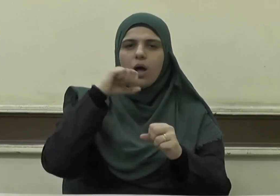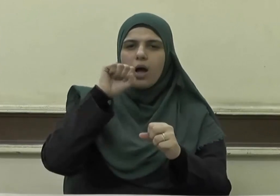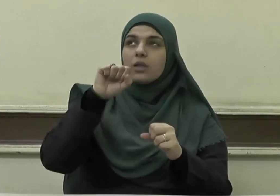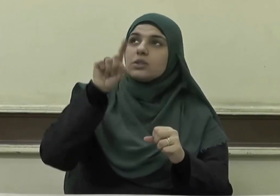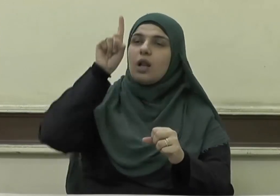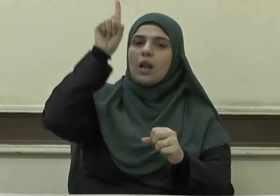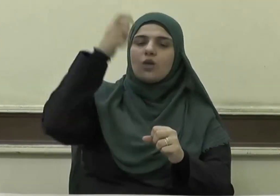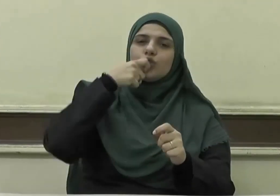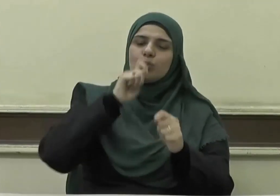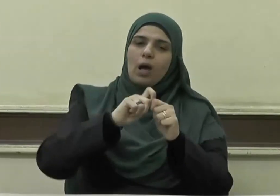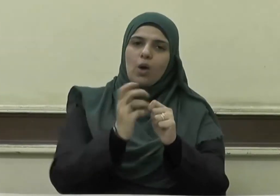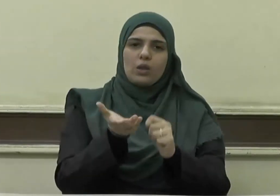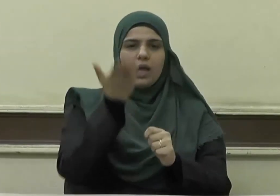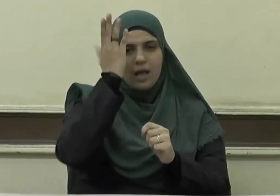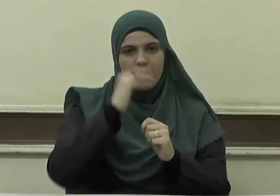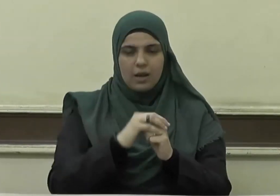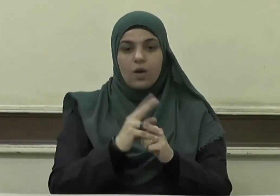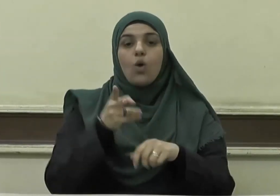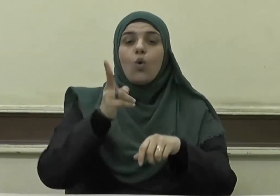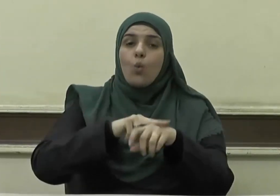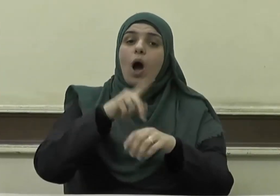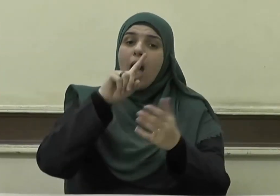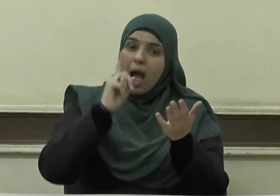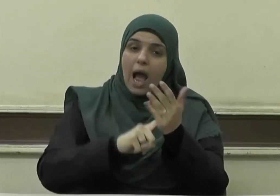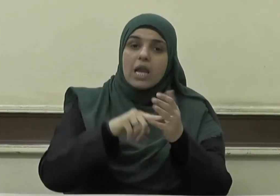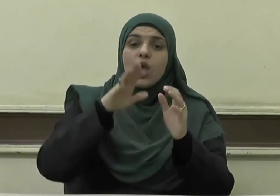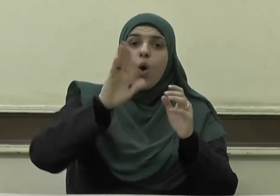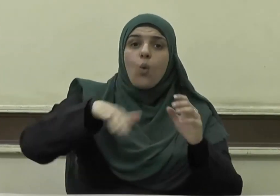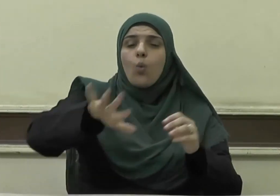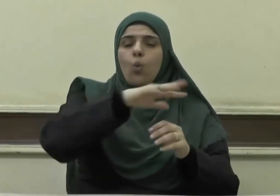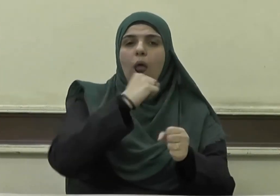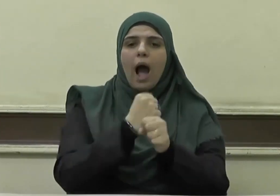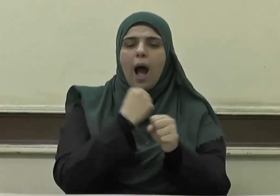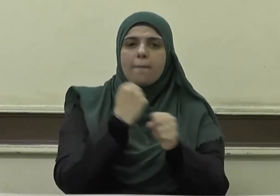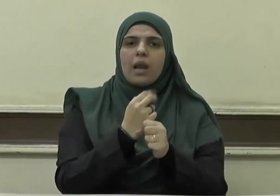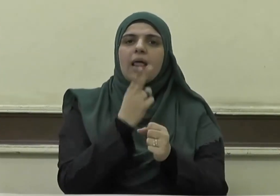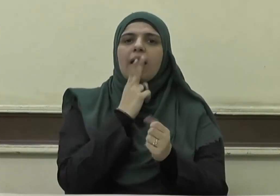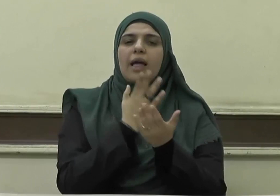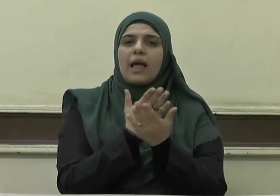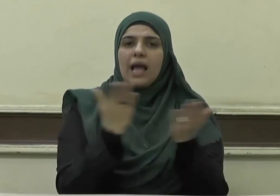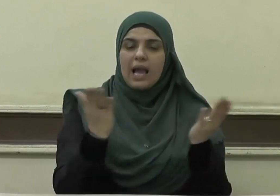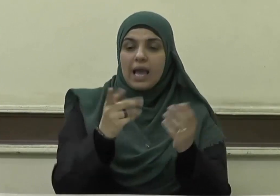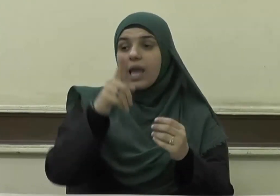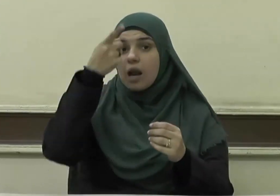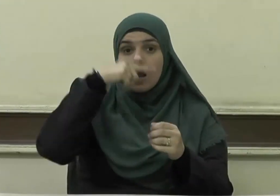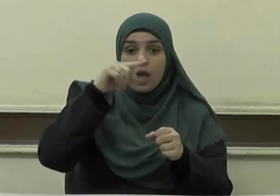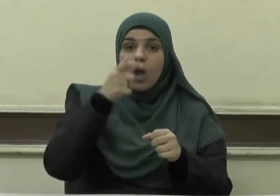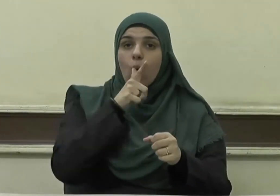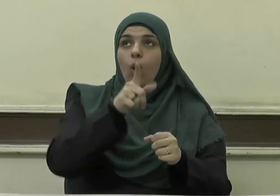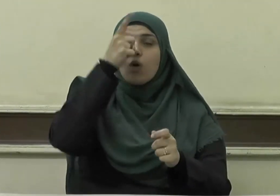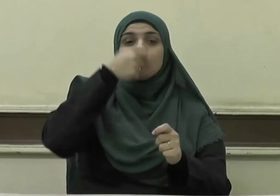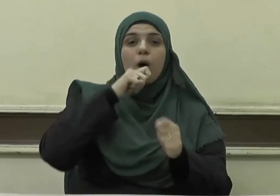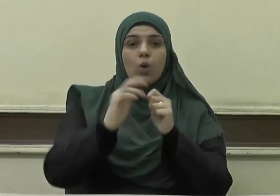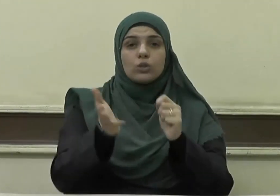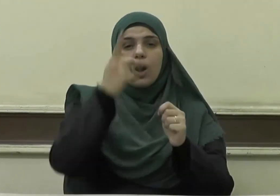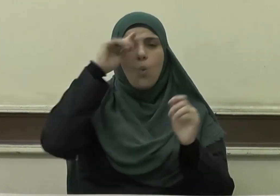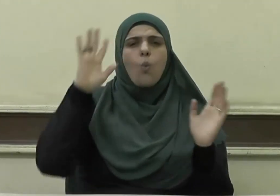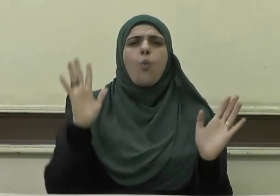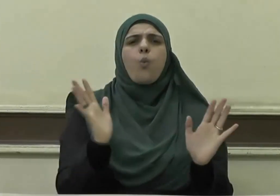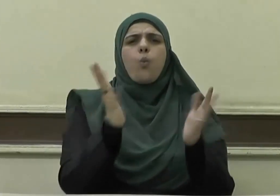سبحانه وأن يكون متقنا يقول تعالى وما أمروا إلا